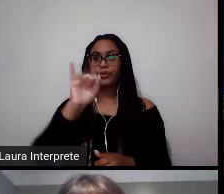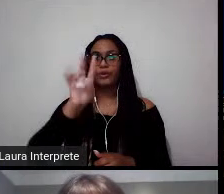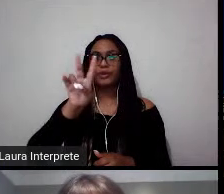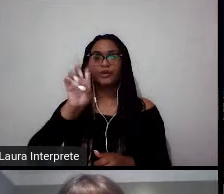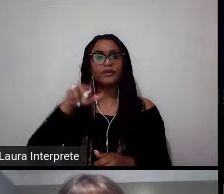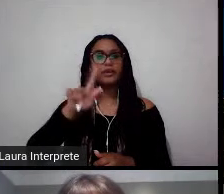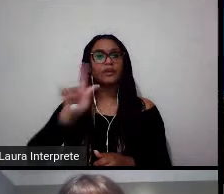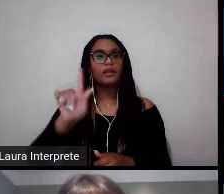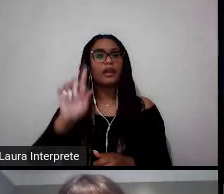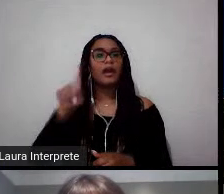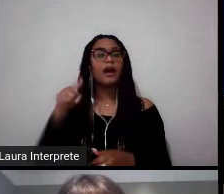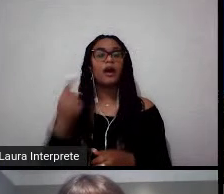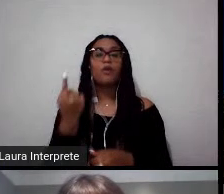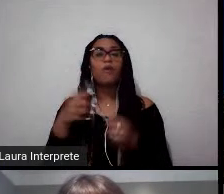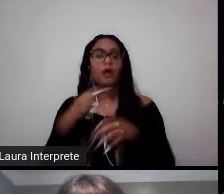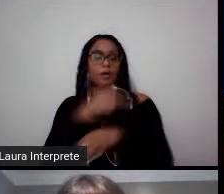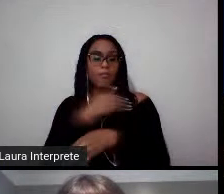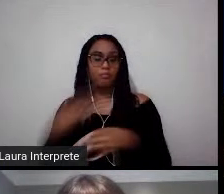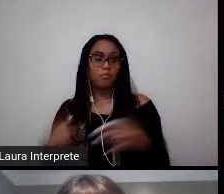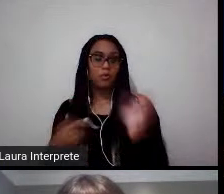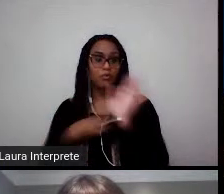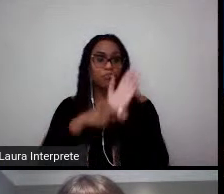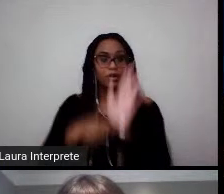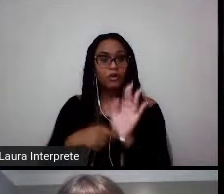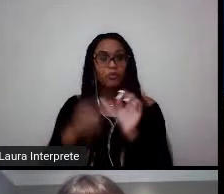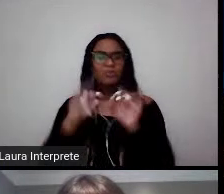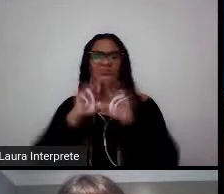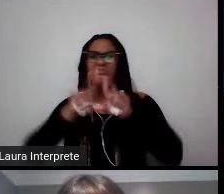aceita inscrições de vários cursos, né?